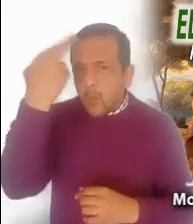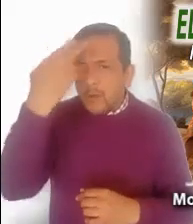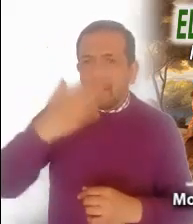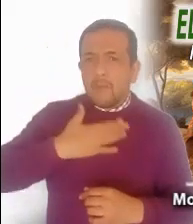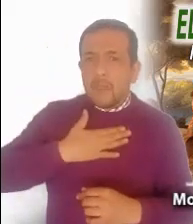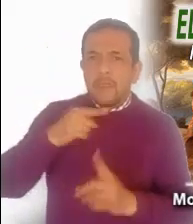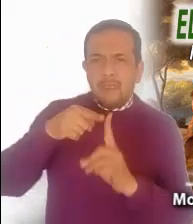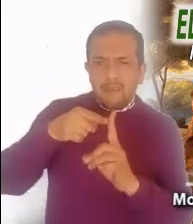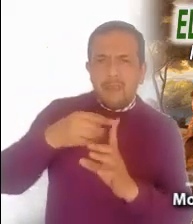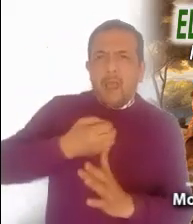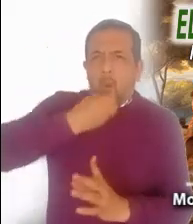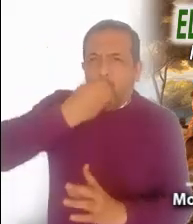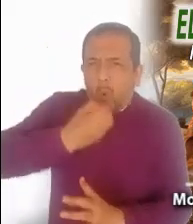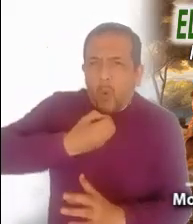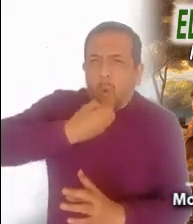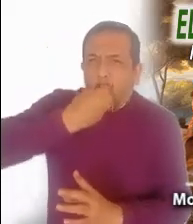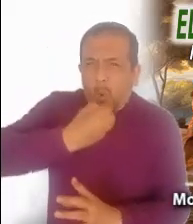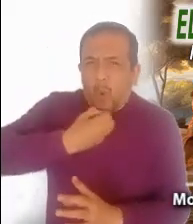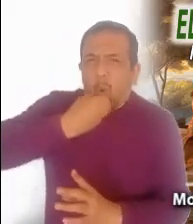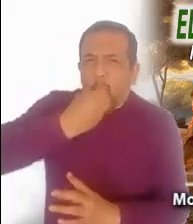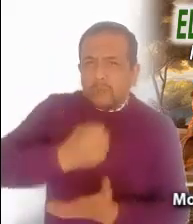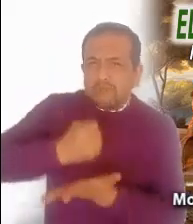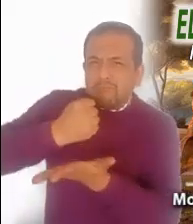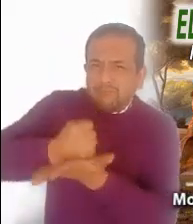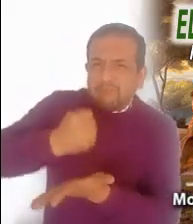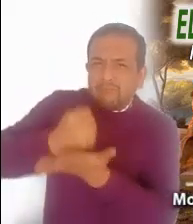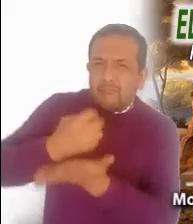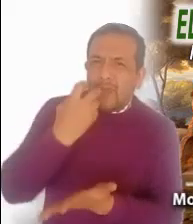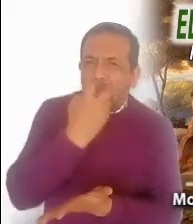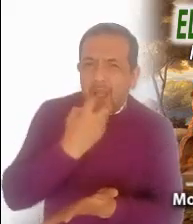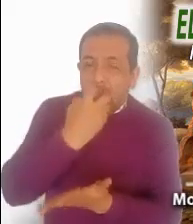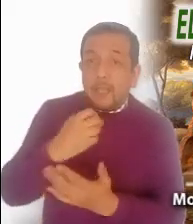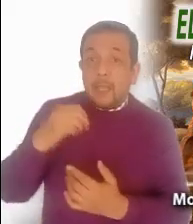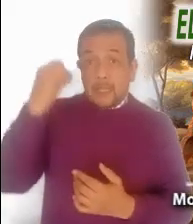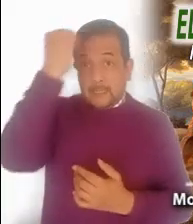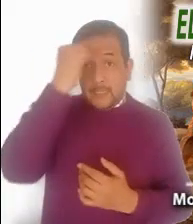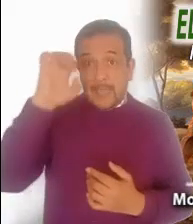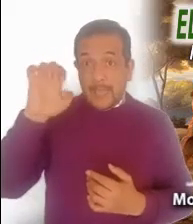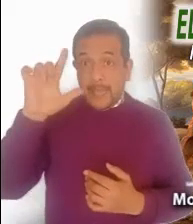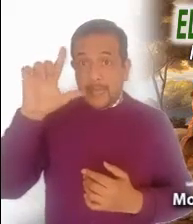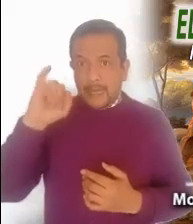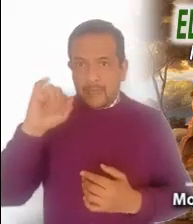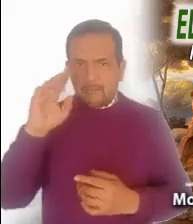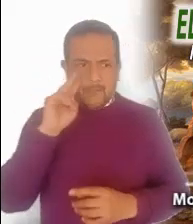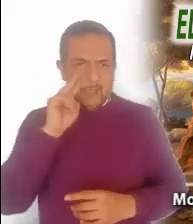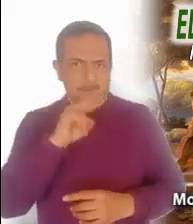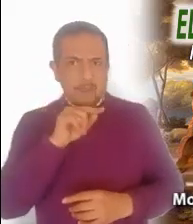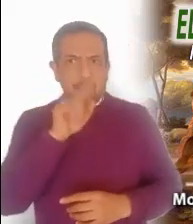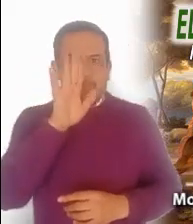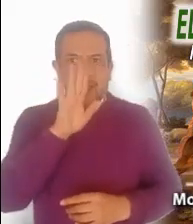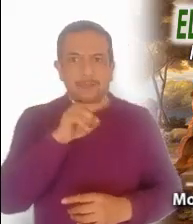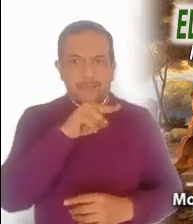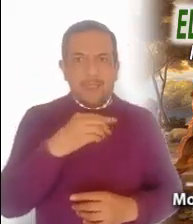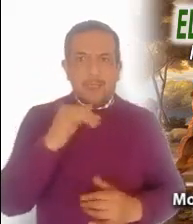de mover los labios. Esto confunde al sacerdote Elí que piensa que se ha embriagado. Cuando